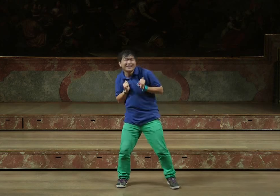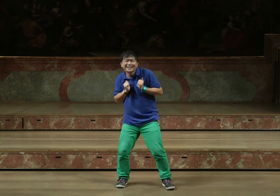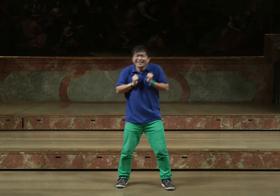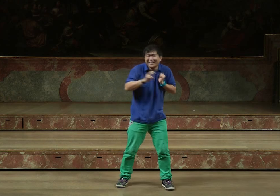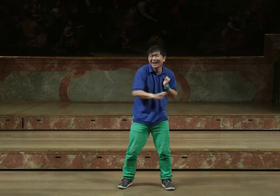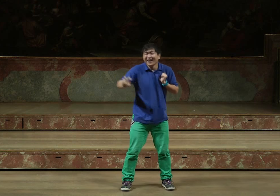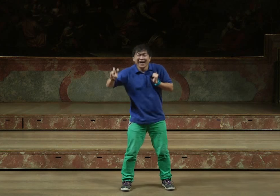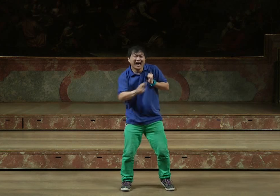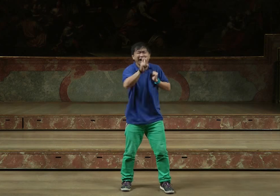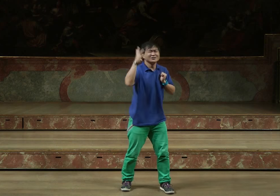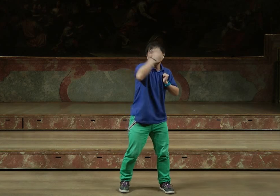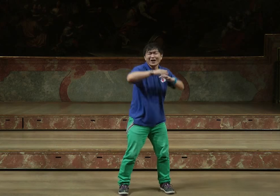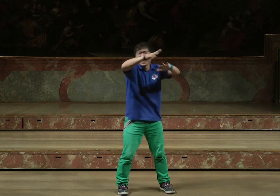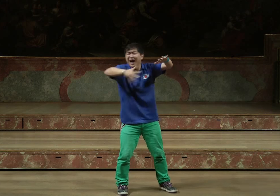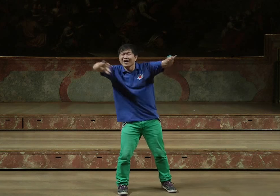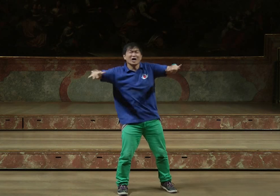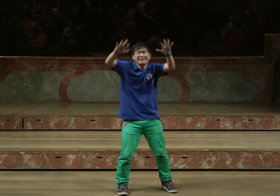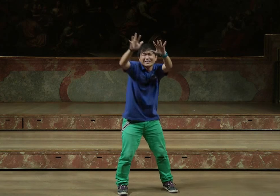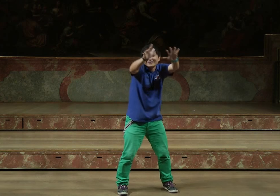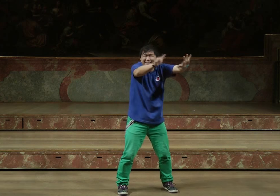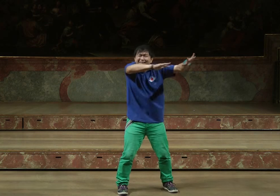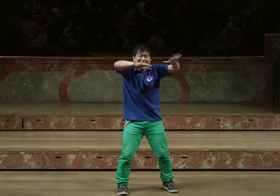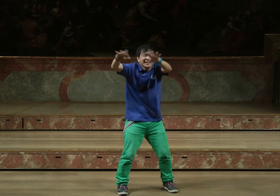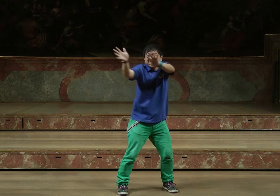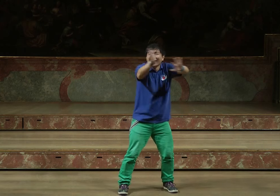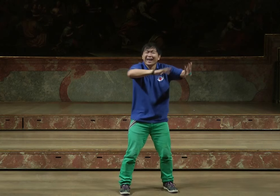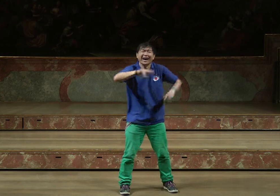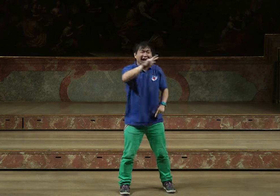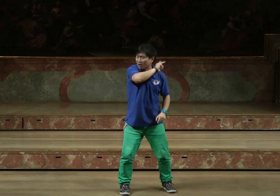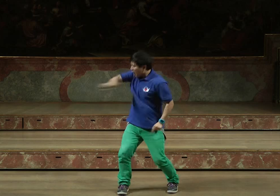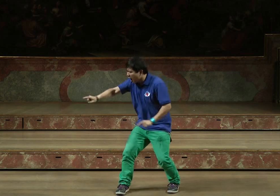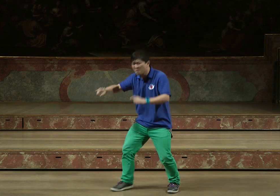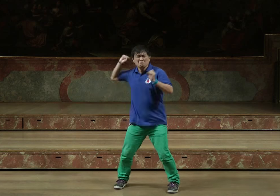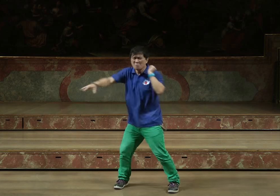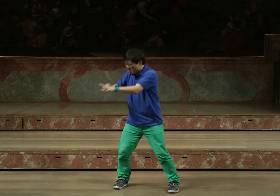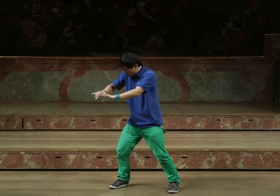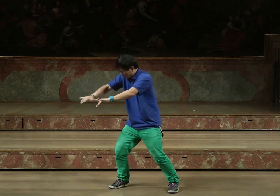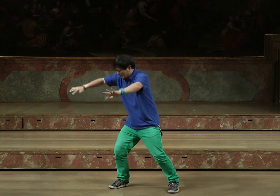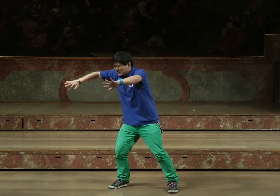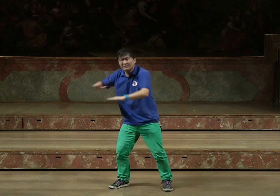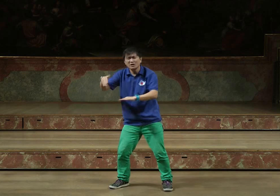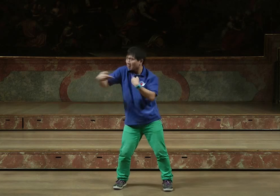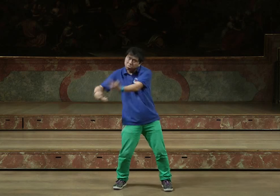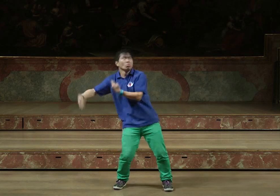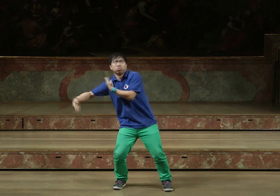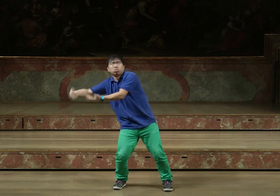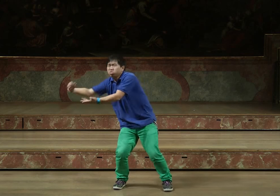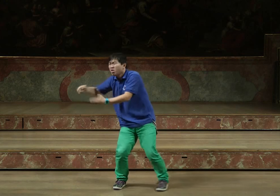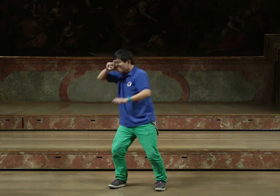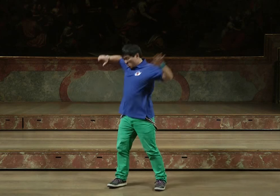Nepal, Berge, wandern so schön, die Landschaft, der Schnee, die Sonne und dann der Müll, der sich auf der Seite, rechts, links,